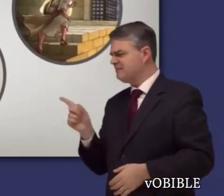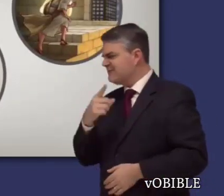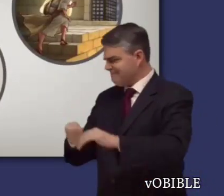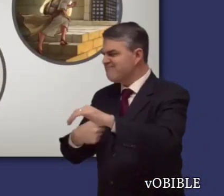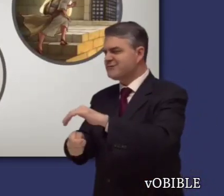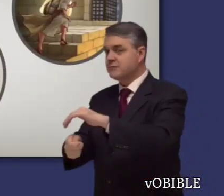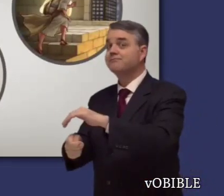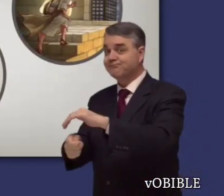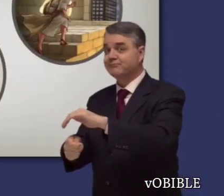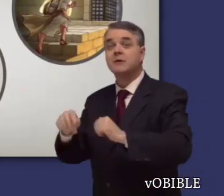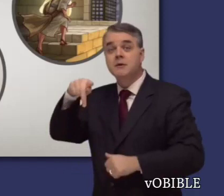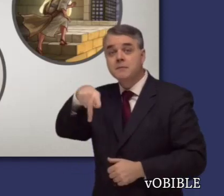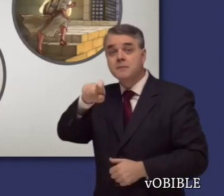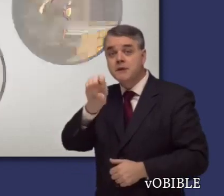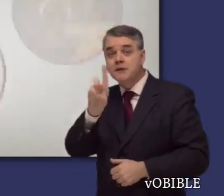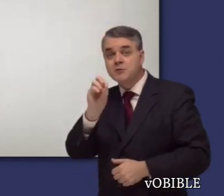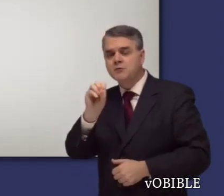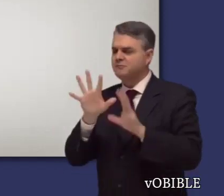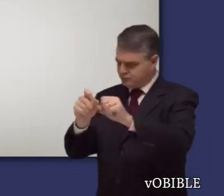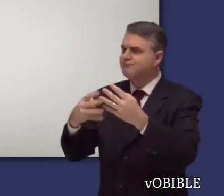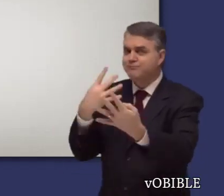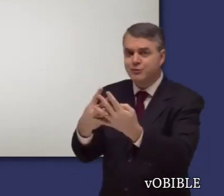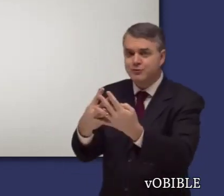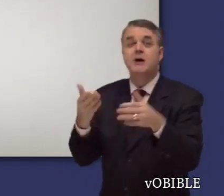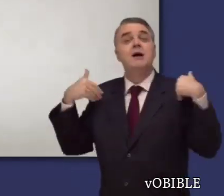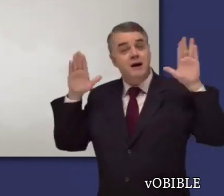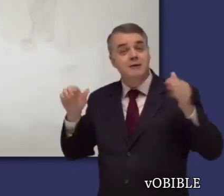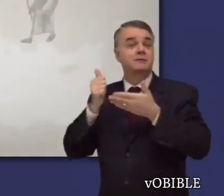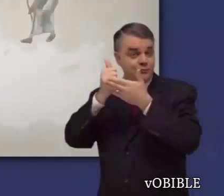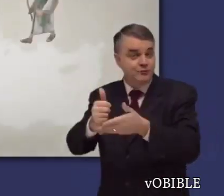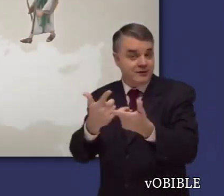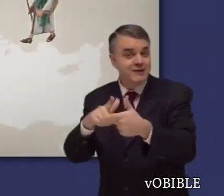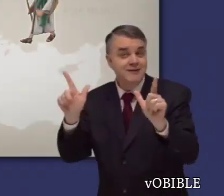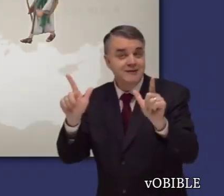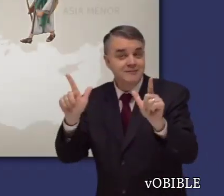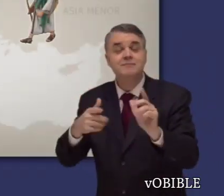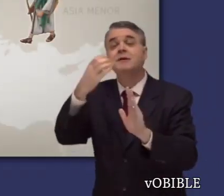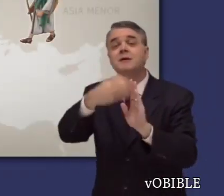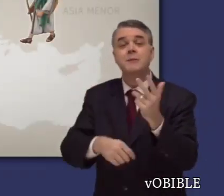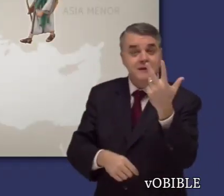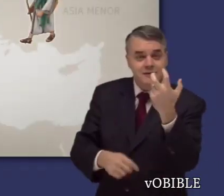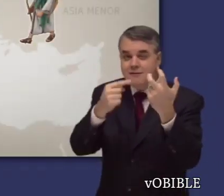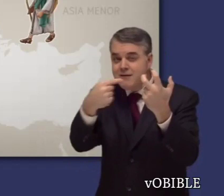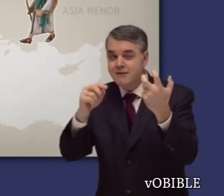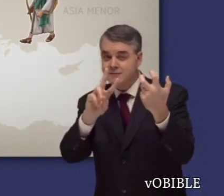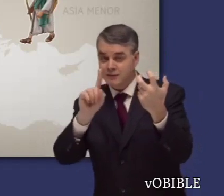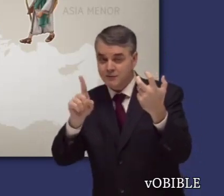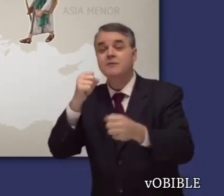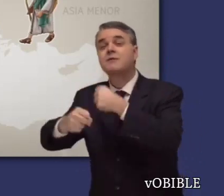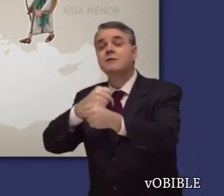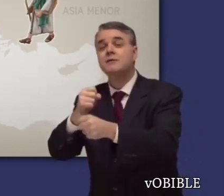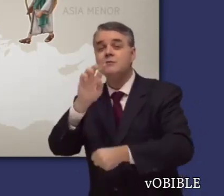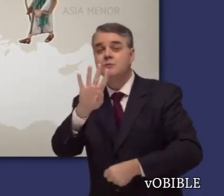que después es liberado por un ángel. Los capítulos 13 a 21 narran los tres emocionantes viajes misionales de